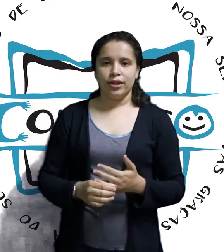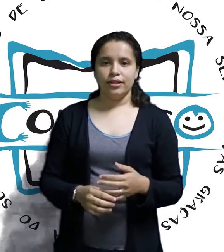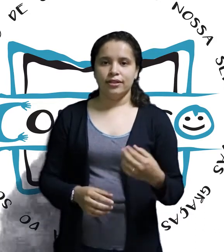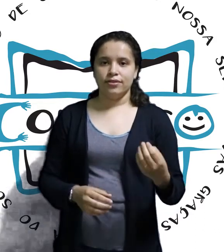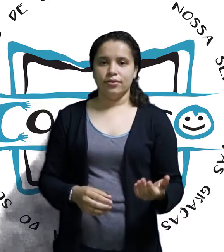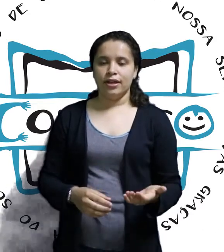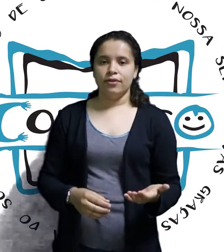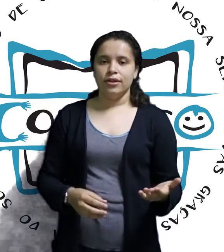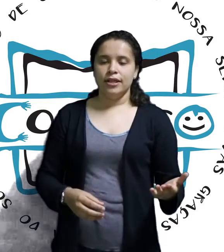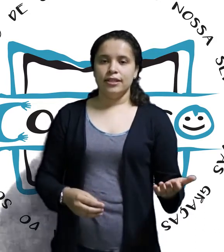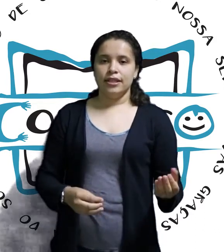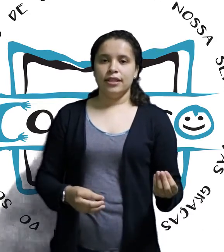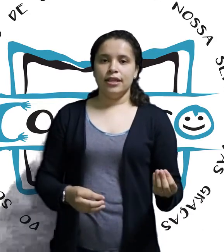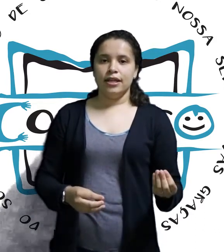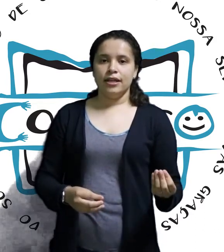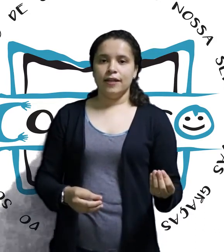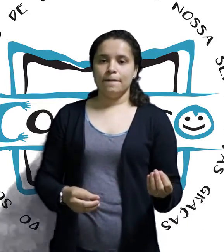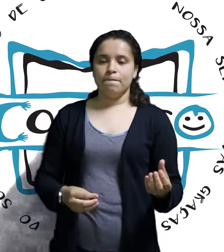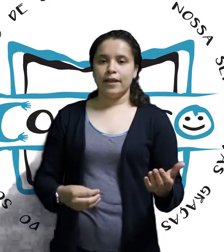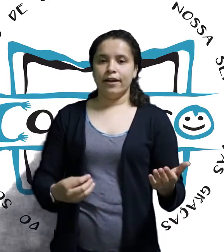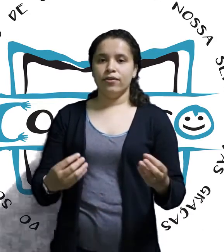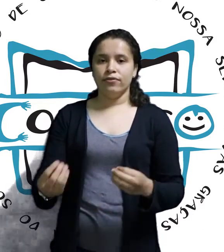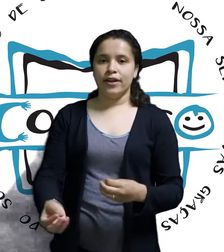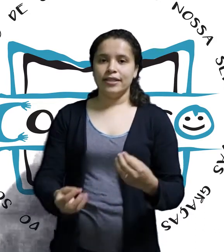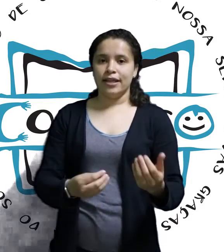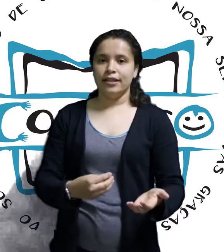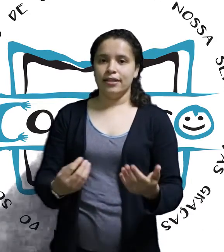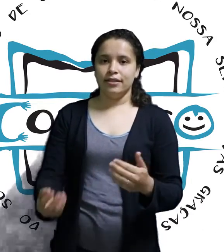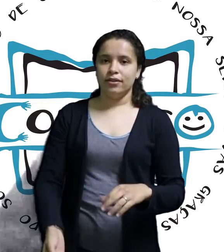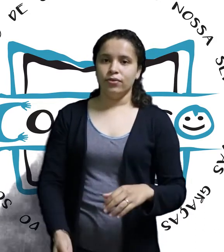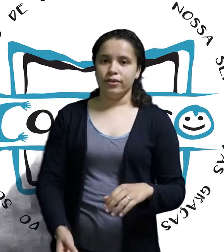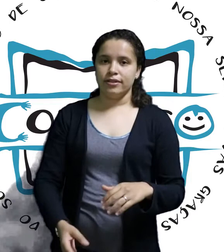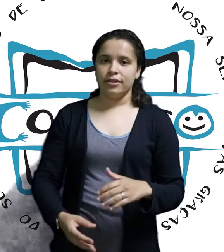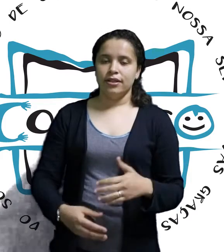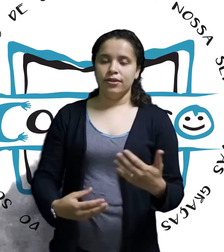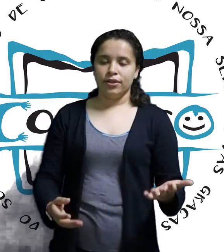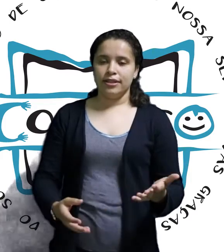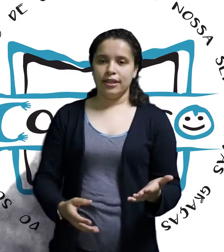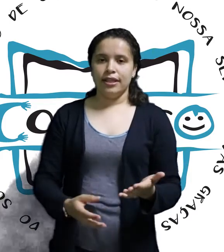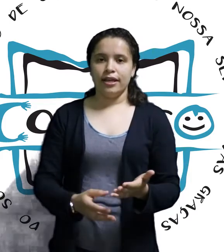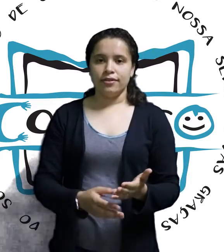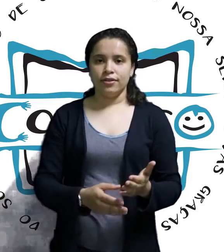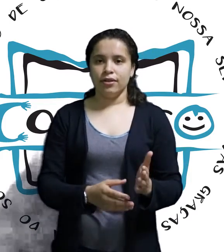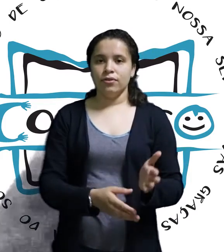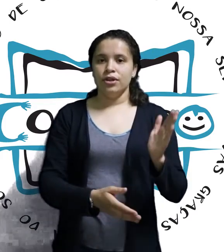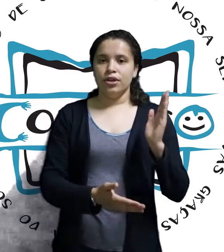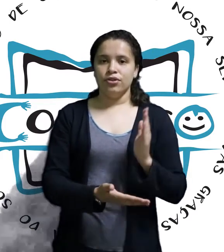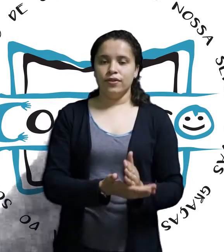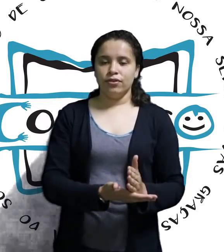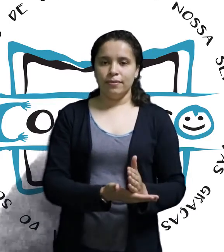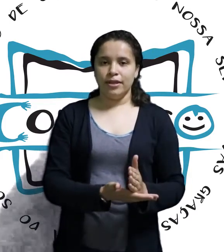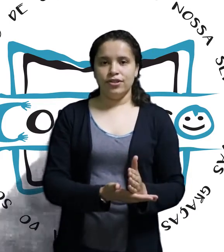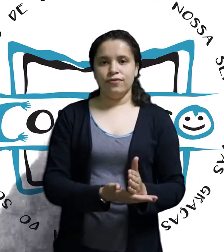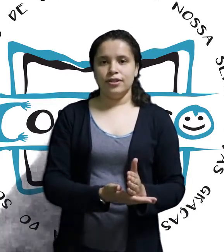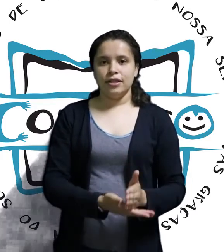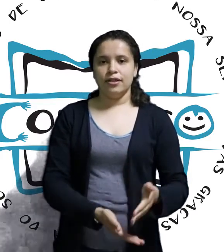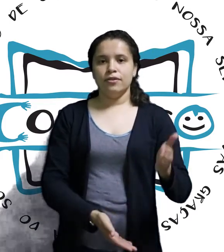organizacional seria a conversa entre setores. O que seria isso? Então, eu tive toda a minha divisão